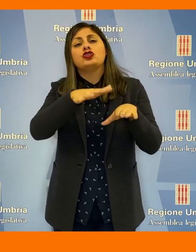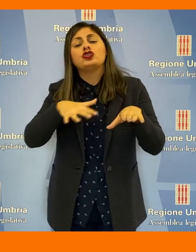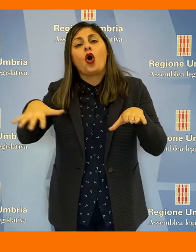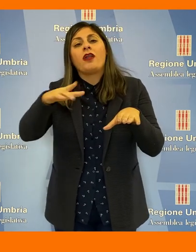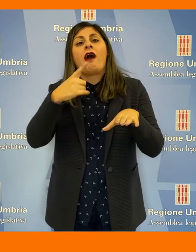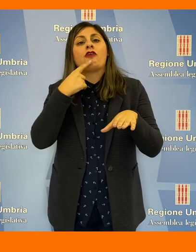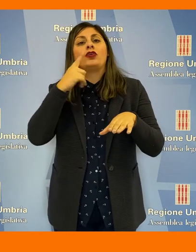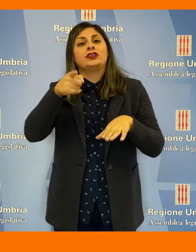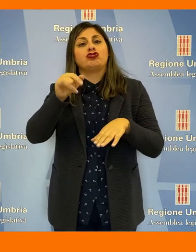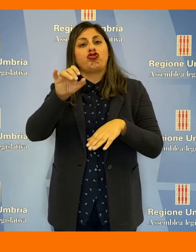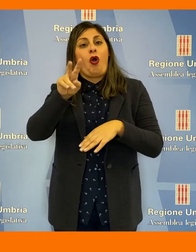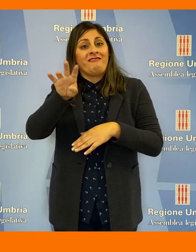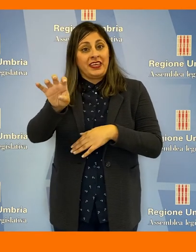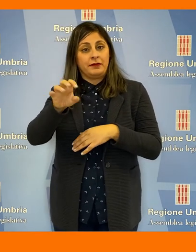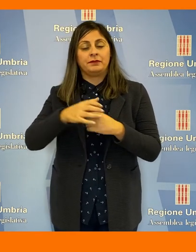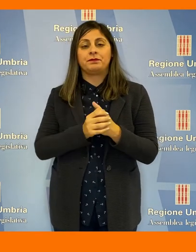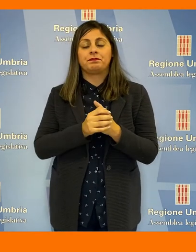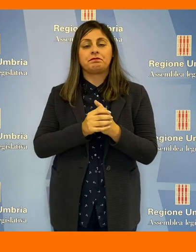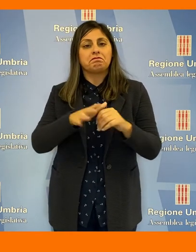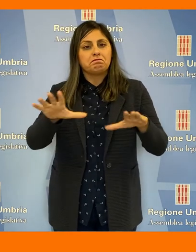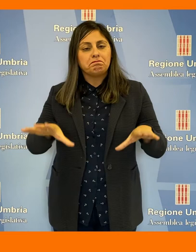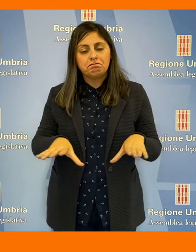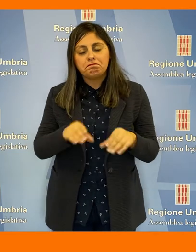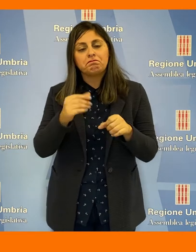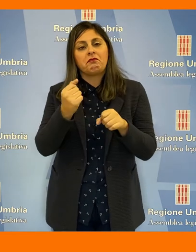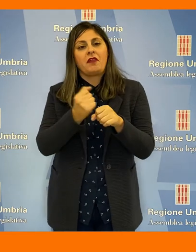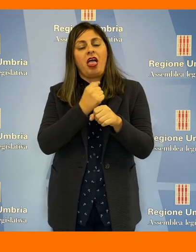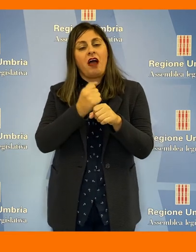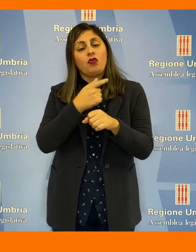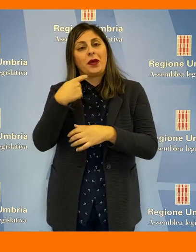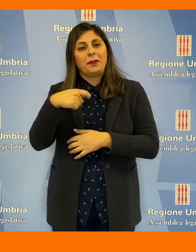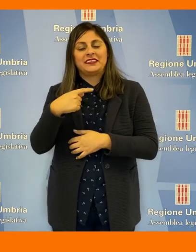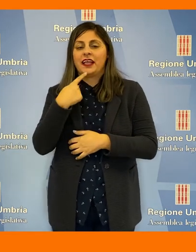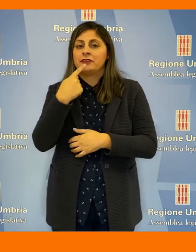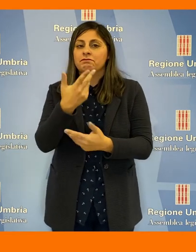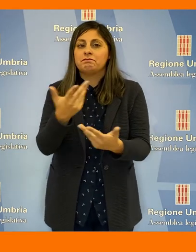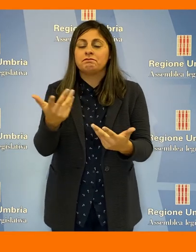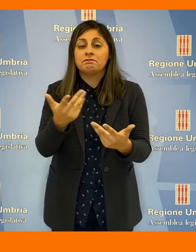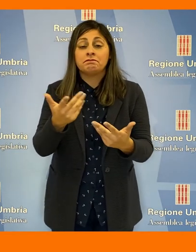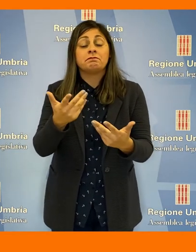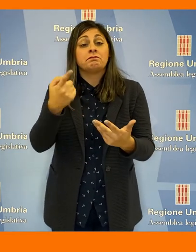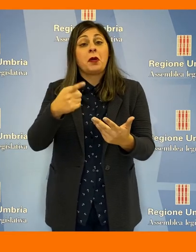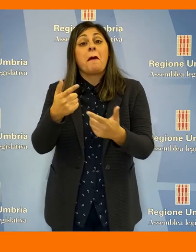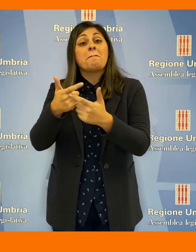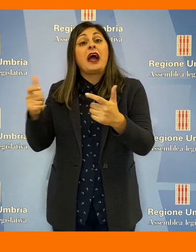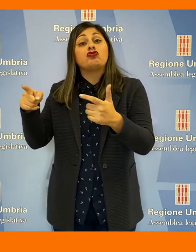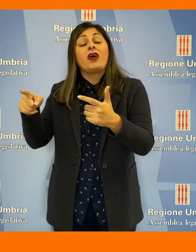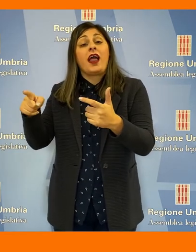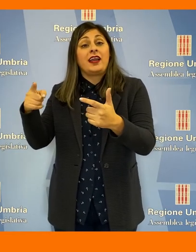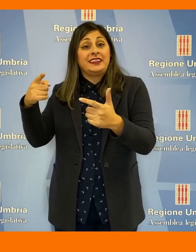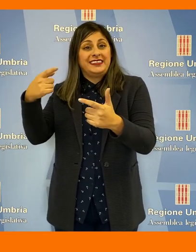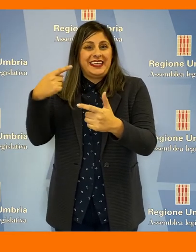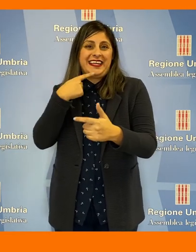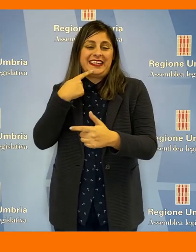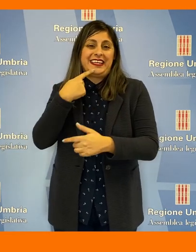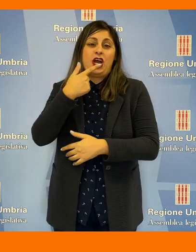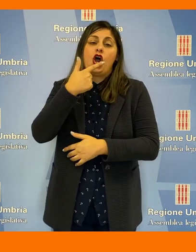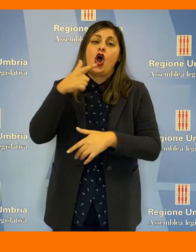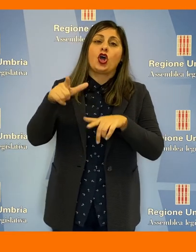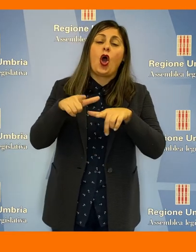zona rossa di Giove. In apertura dei lavori, il presidente ha detto che la comunicazione dei consiglieri di maggioranza Rondini, carissimi